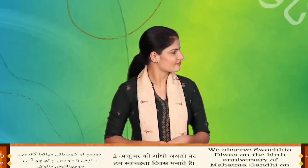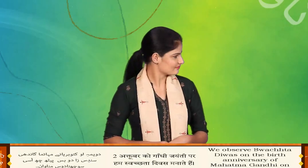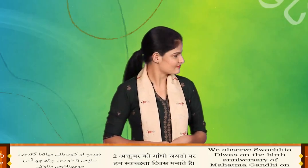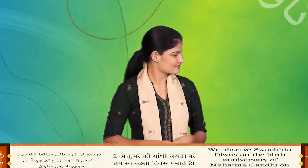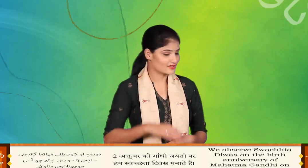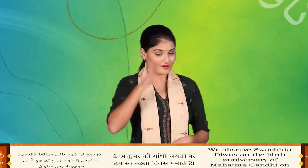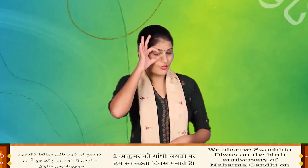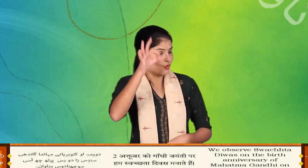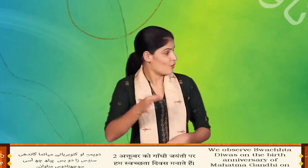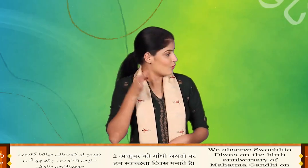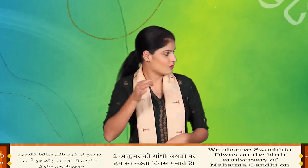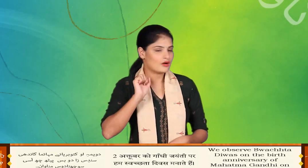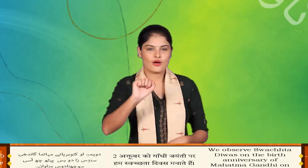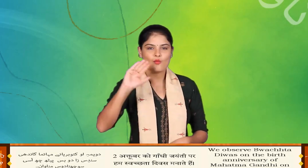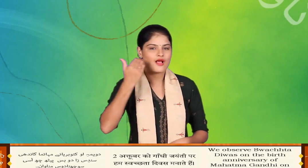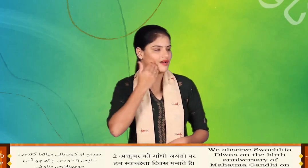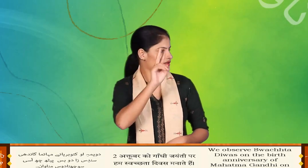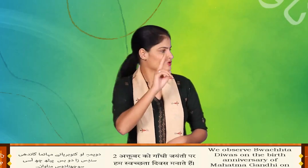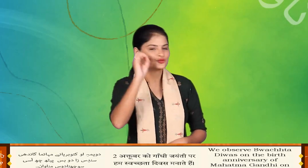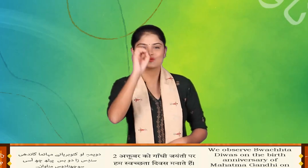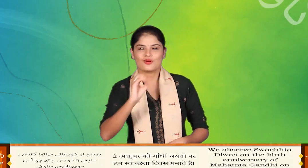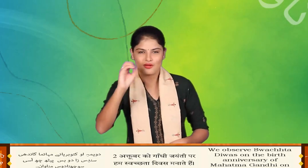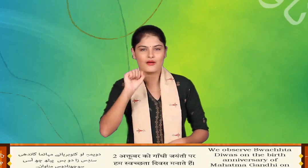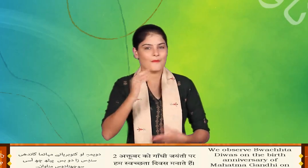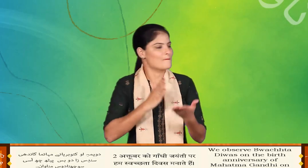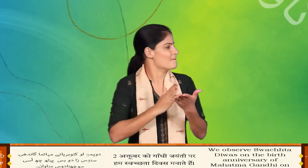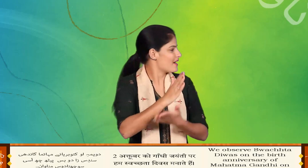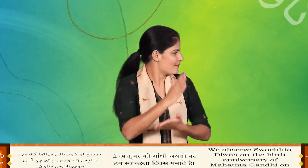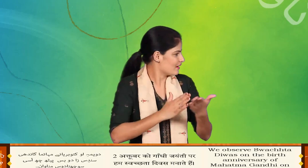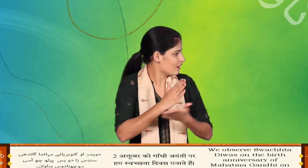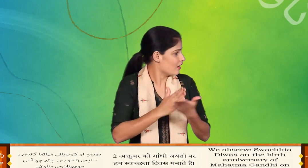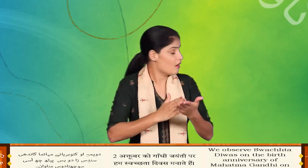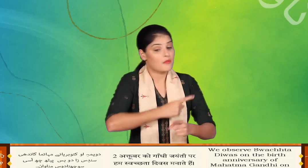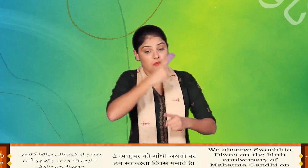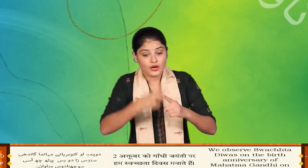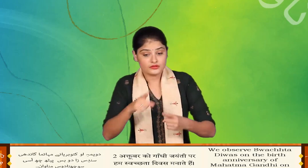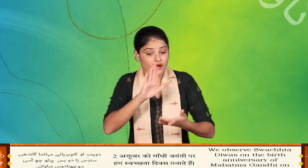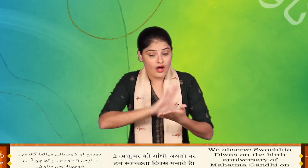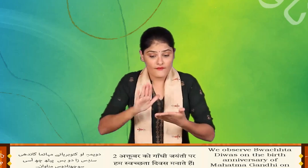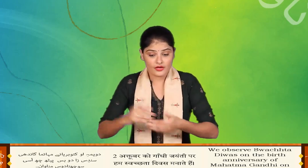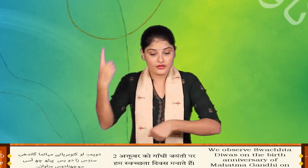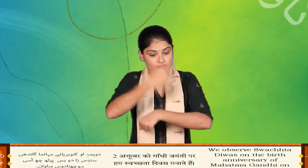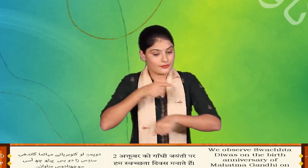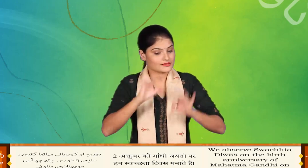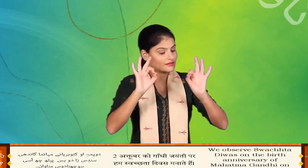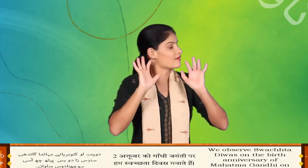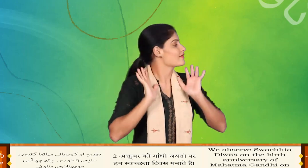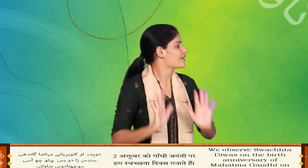दोयम अक्टूवर यानी मात्मा गांधी सरनीज़ दो पच्छ आप स्वच्छता दिवस मनावन